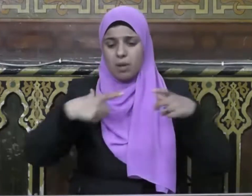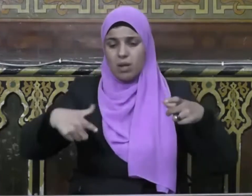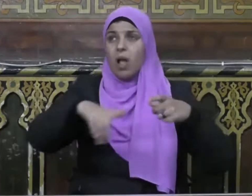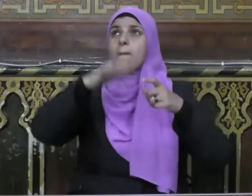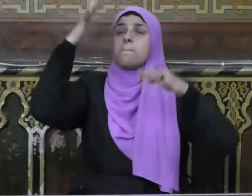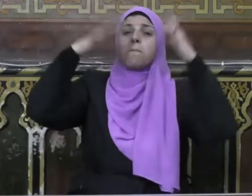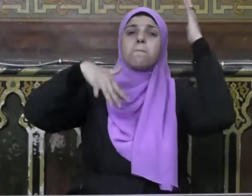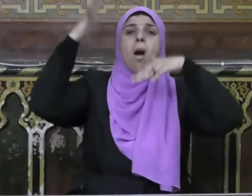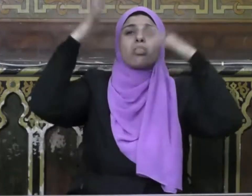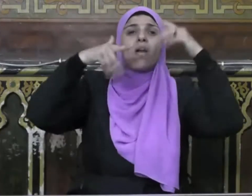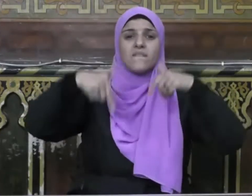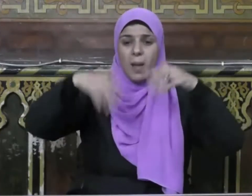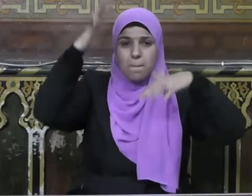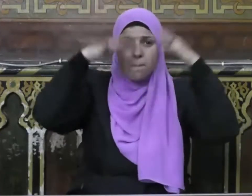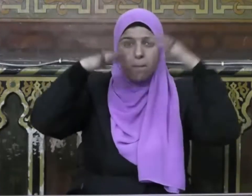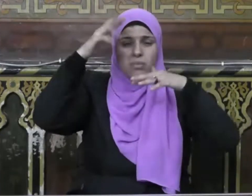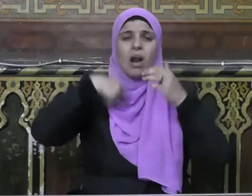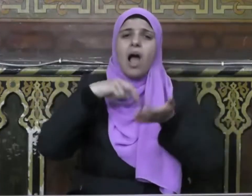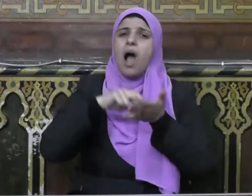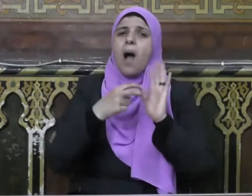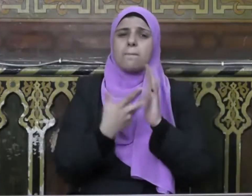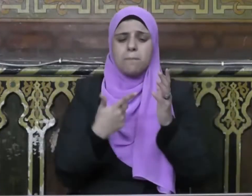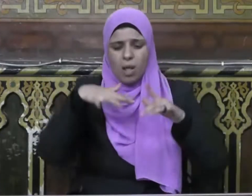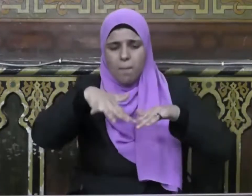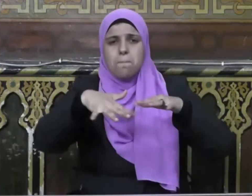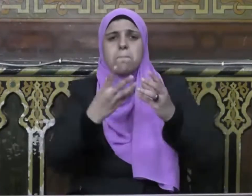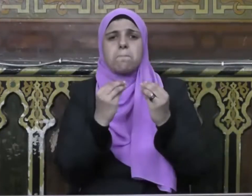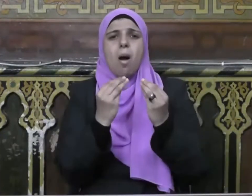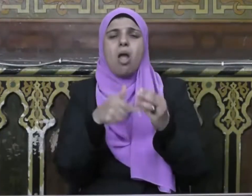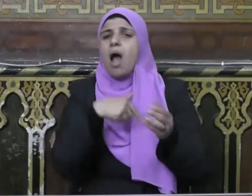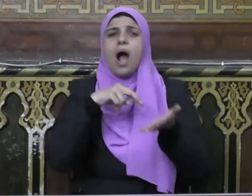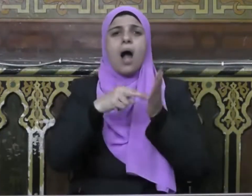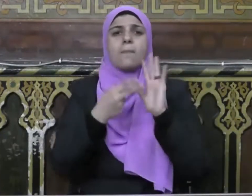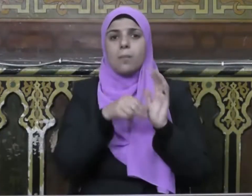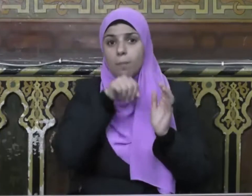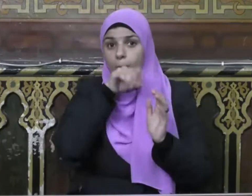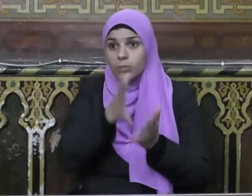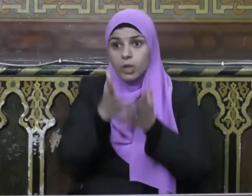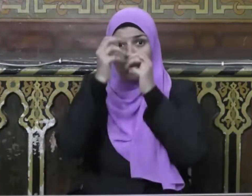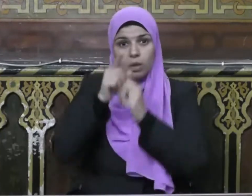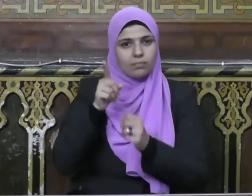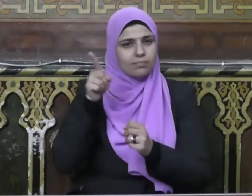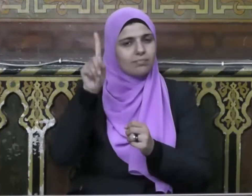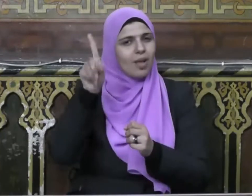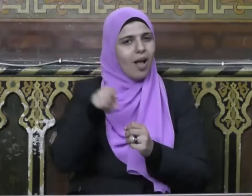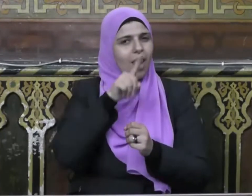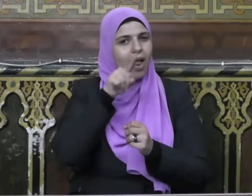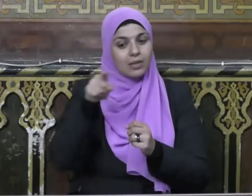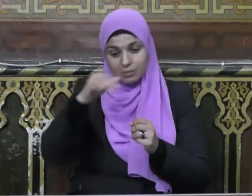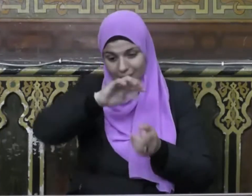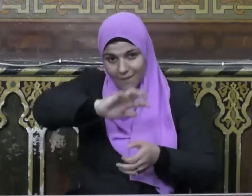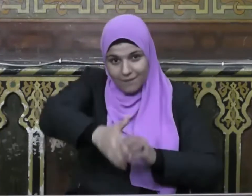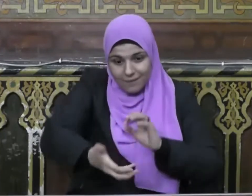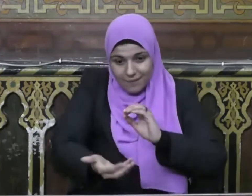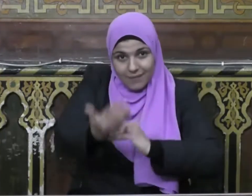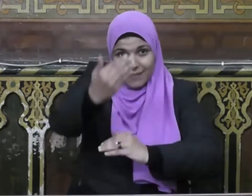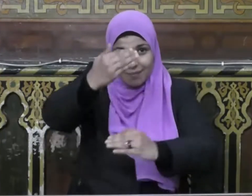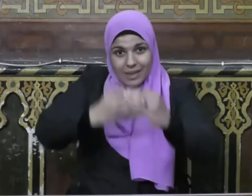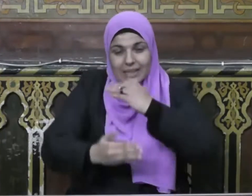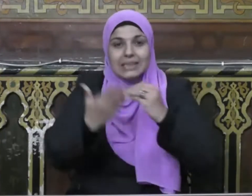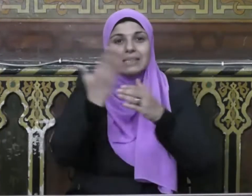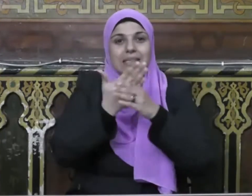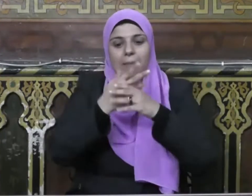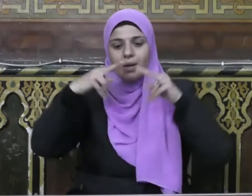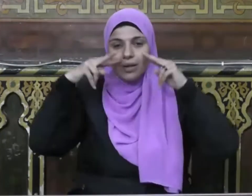أصابته السماء يا رسول الله فقال صلى الله عليه وسلم أفلا جعلته فوق